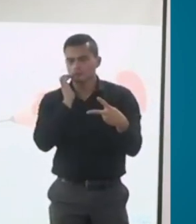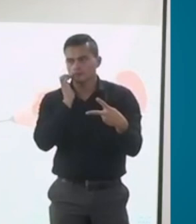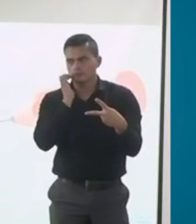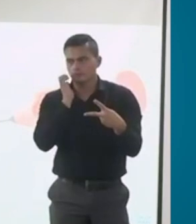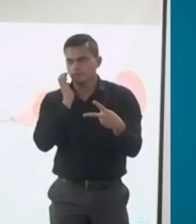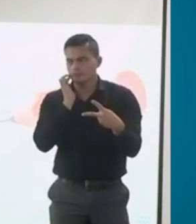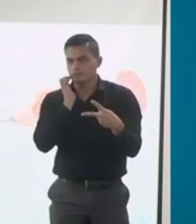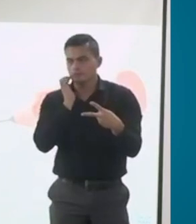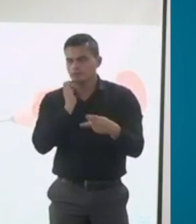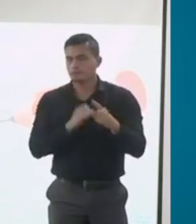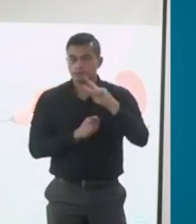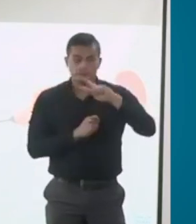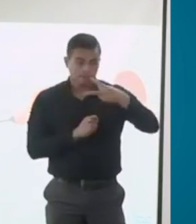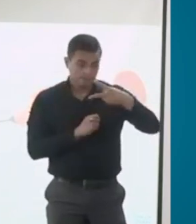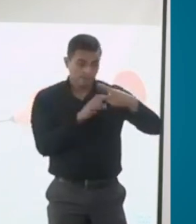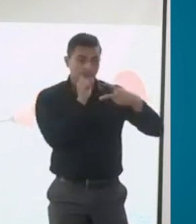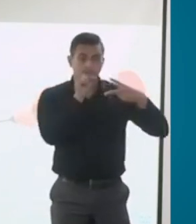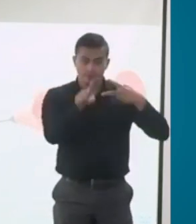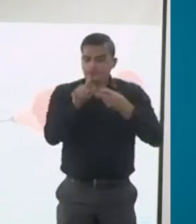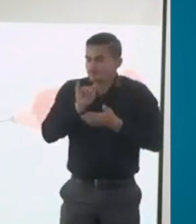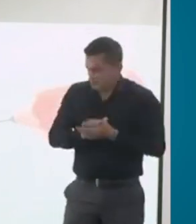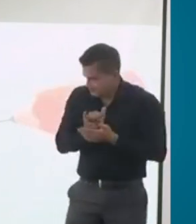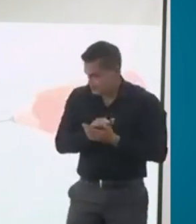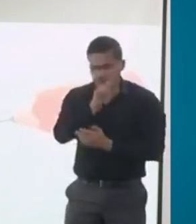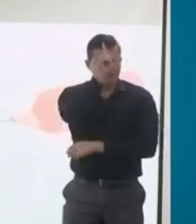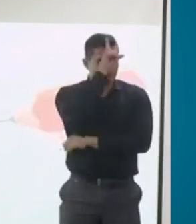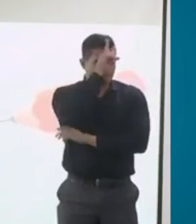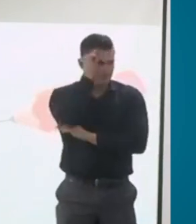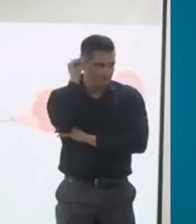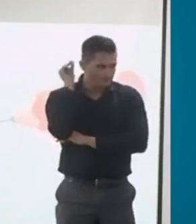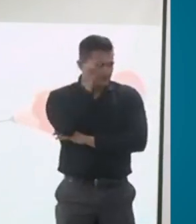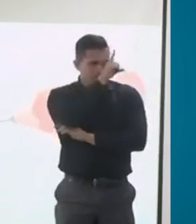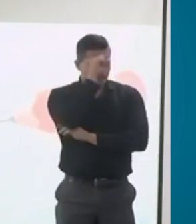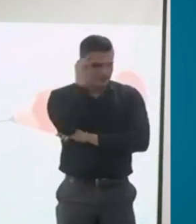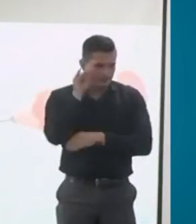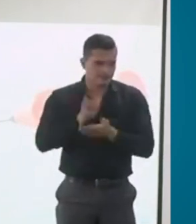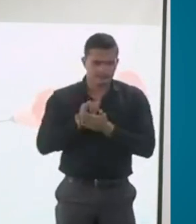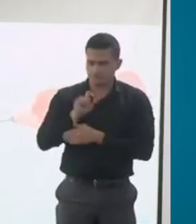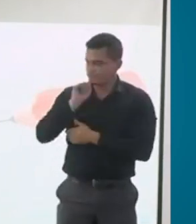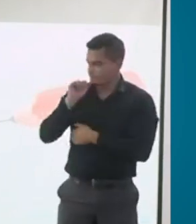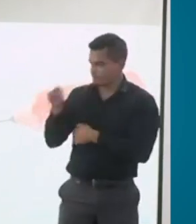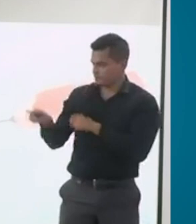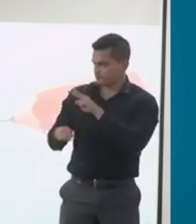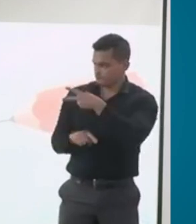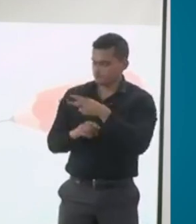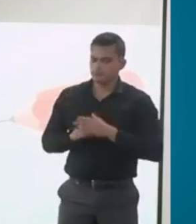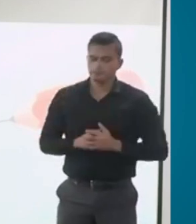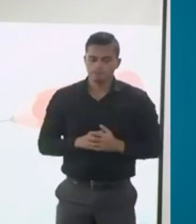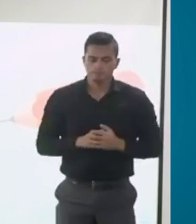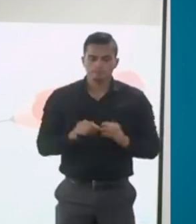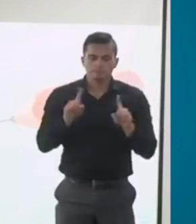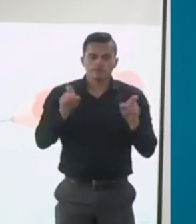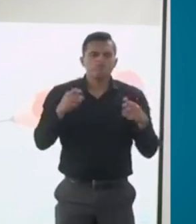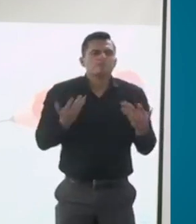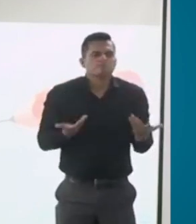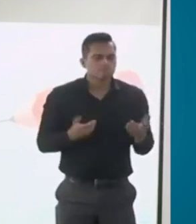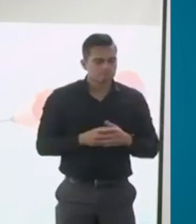También es para la doctora Diana Cuervo y está relacionada con ¿cuál es la ruta para solicitar la